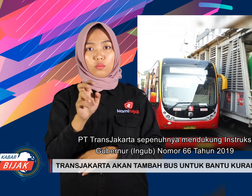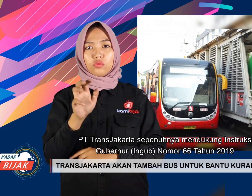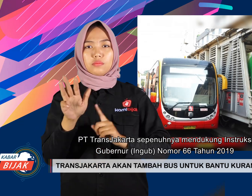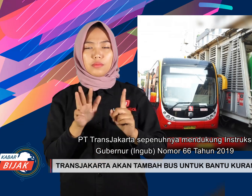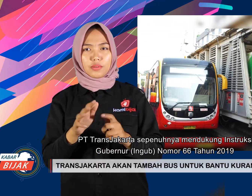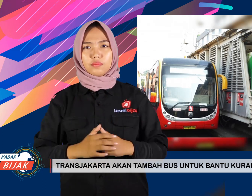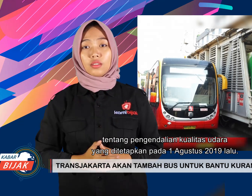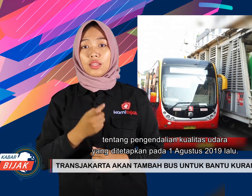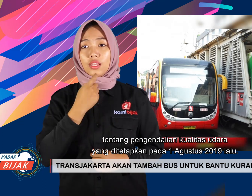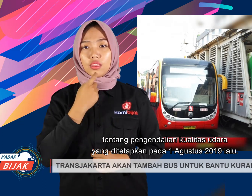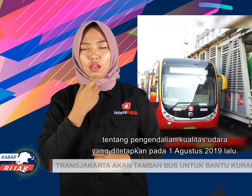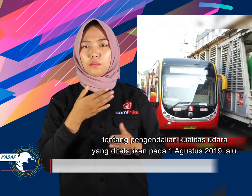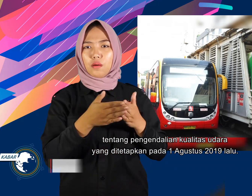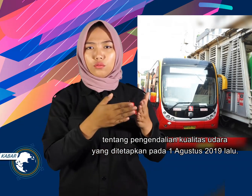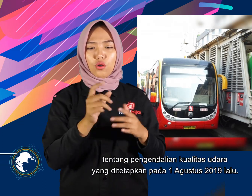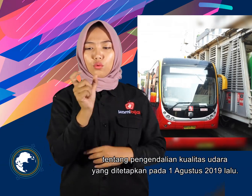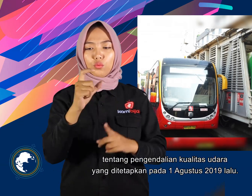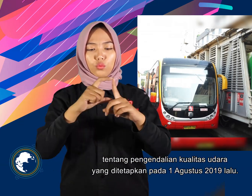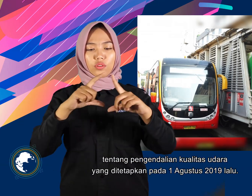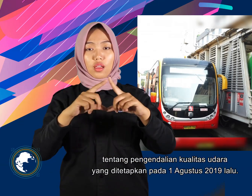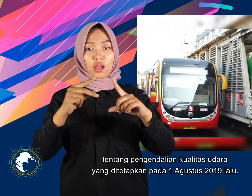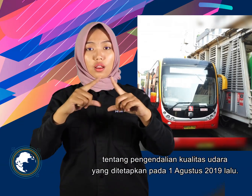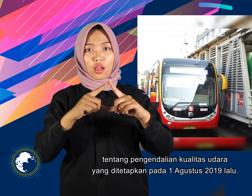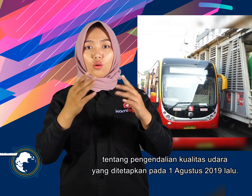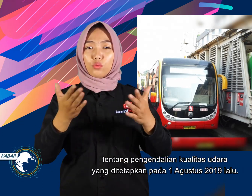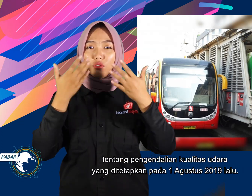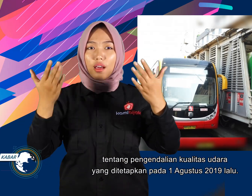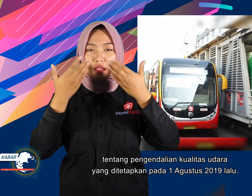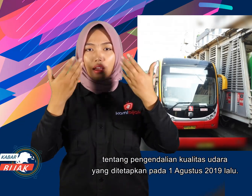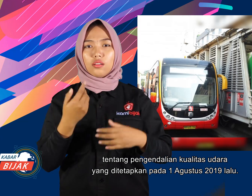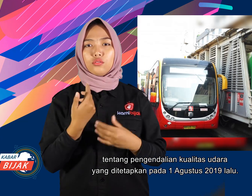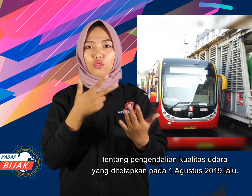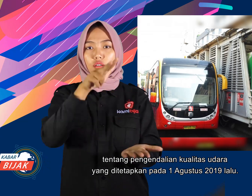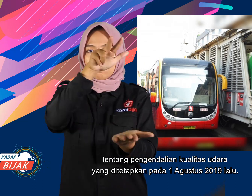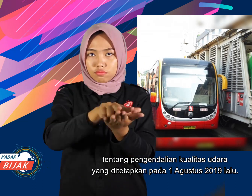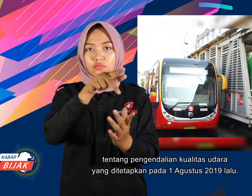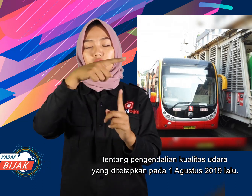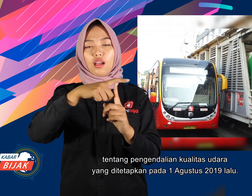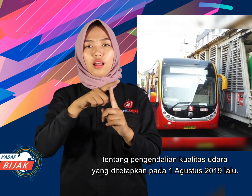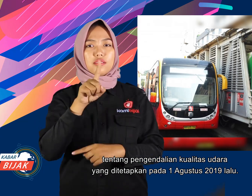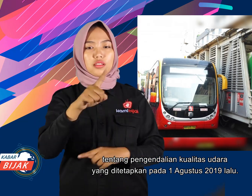2019 tentang pengendalian kualitas udara yang ditetapkan pada 1 Agustus 2019 lalu.